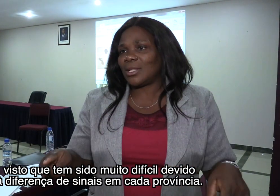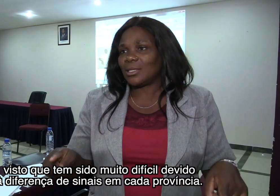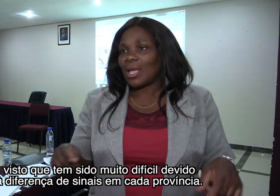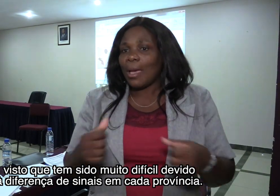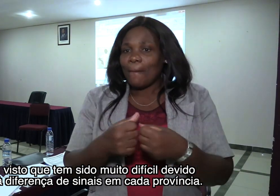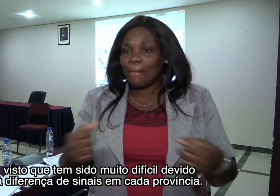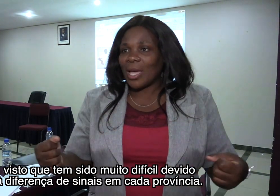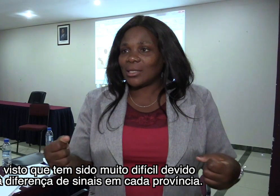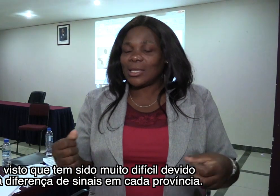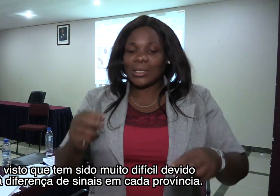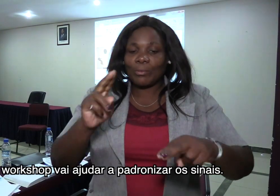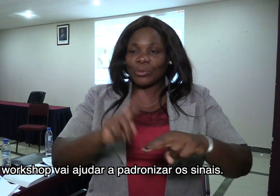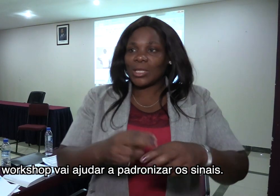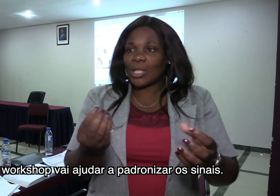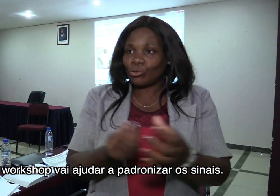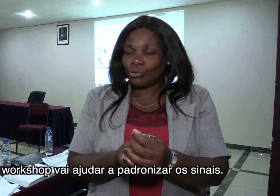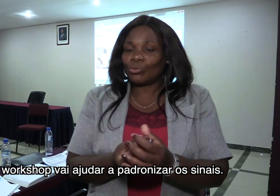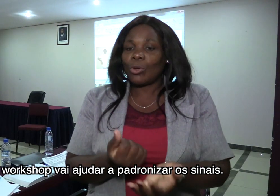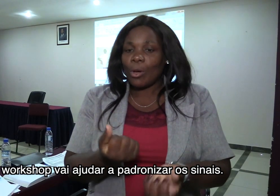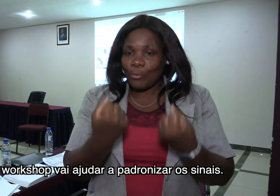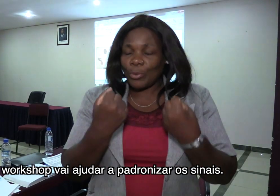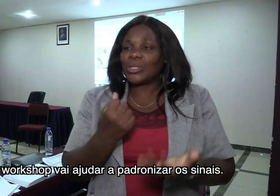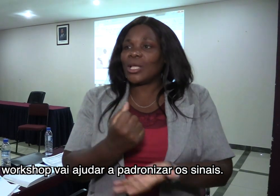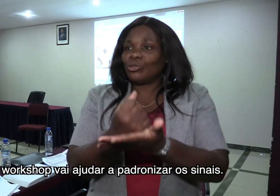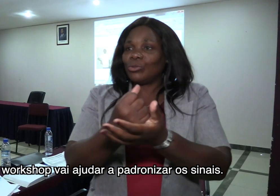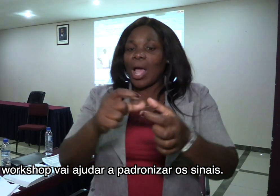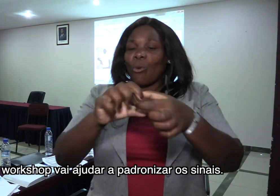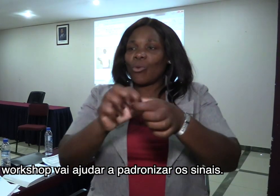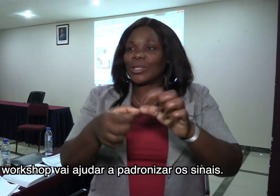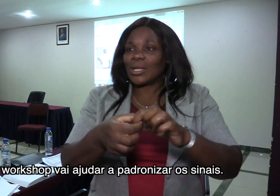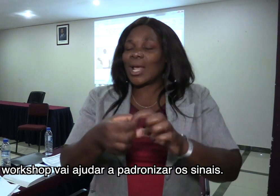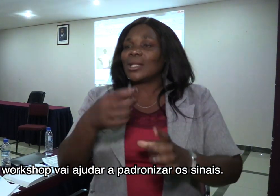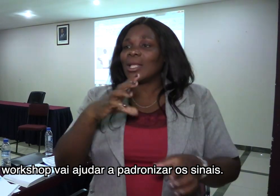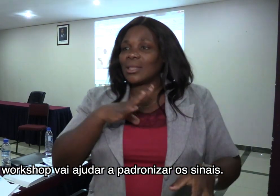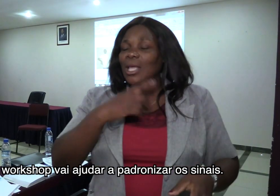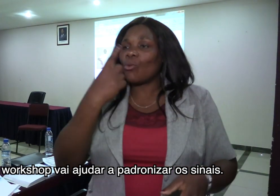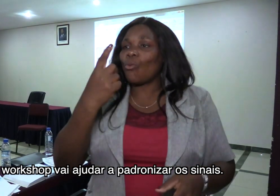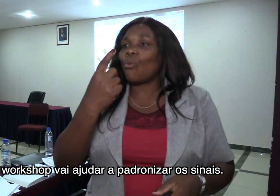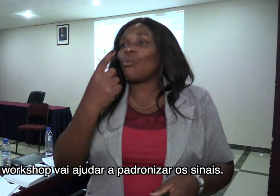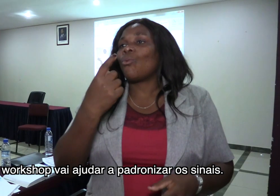província. Mas este workshop vai ajudar a padronizar os sinais.